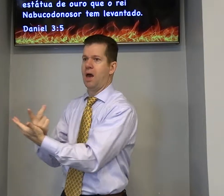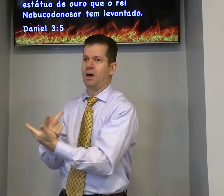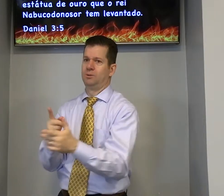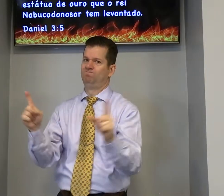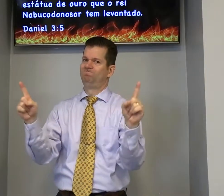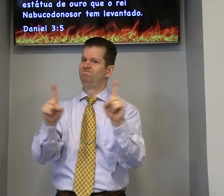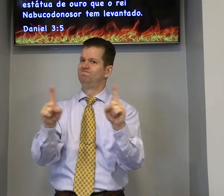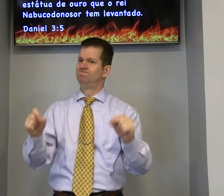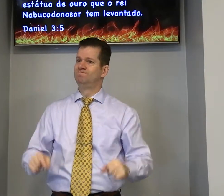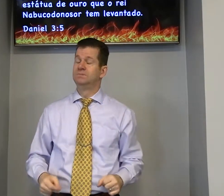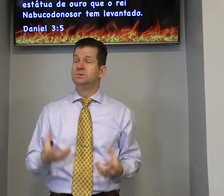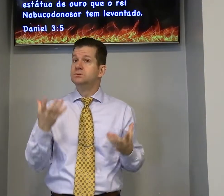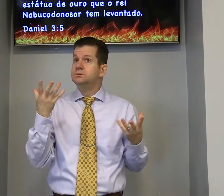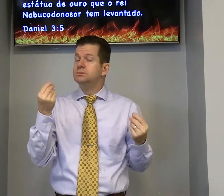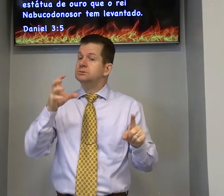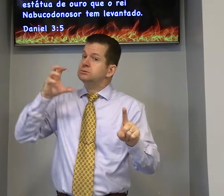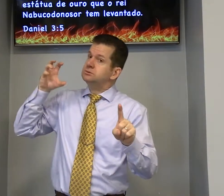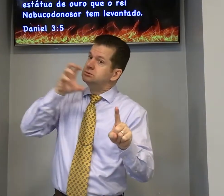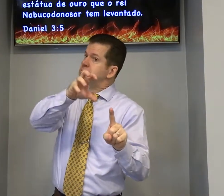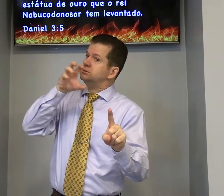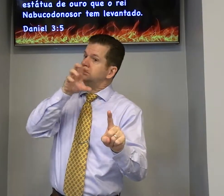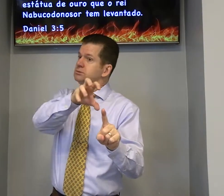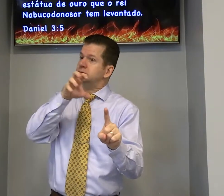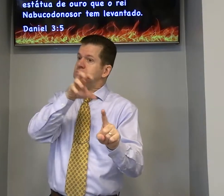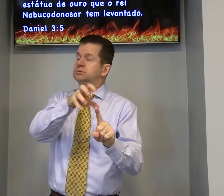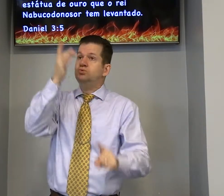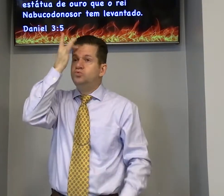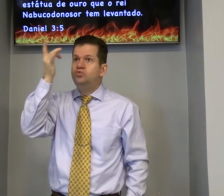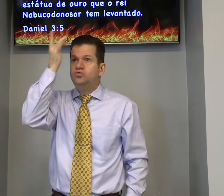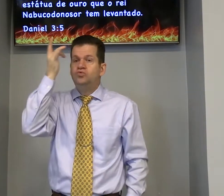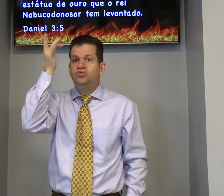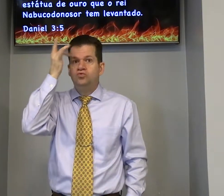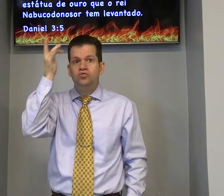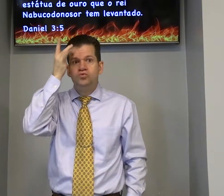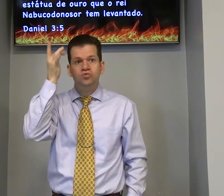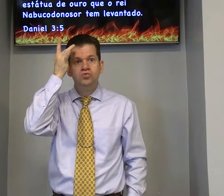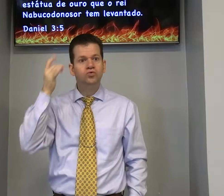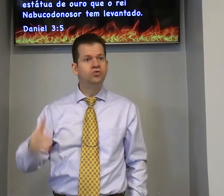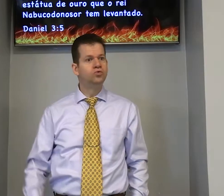segue essa pressão. Você precisa aguentar firme todos os dias.